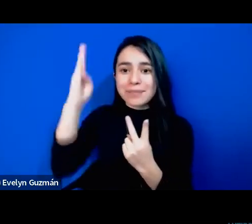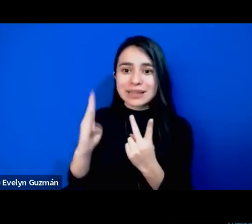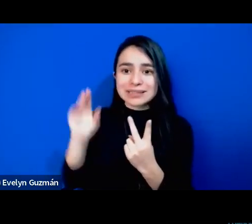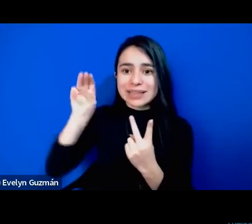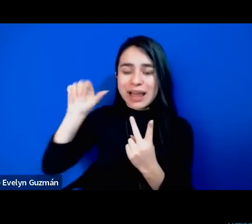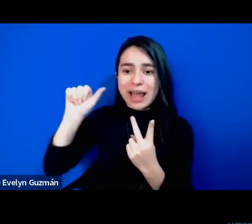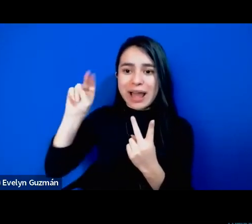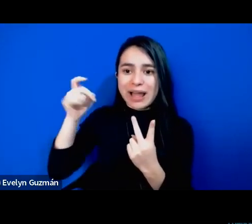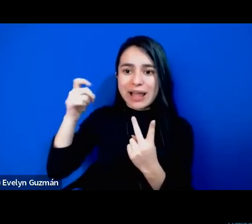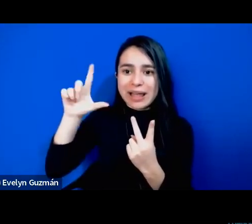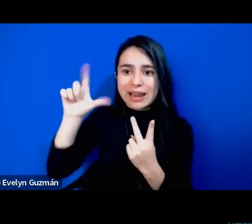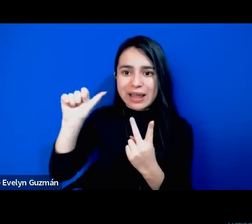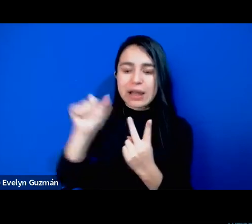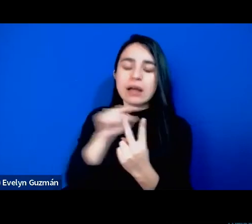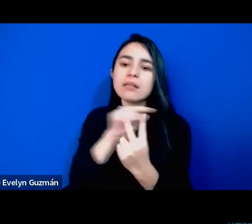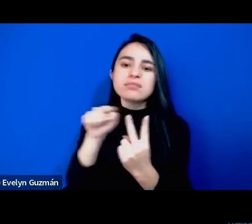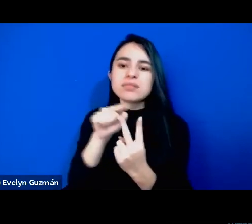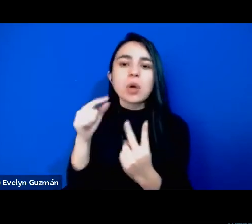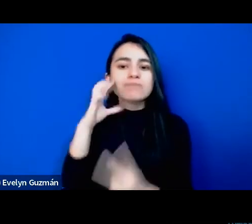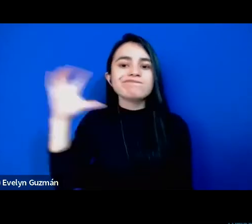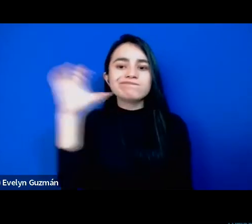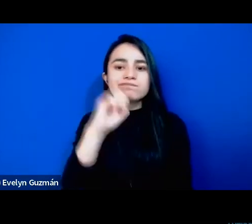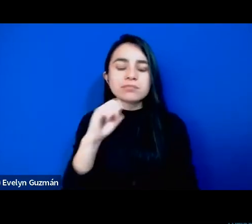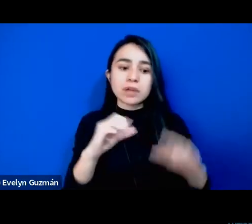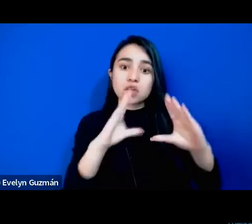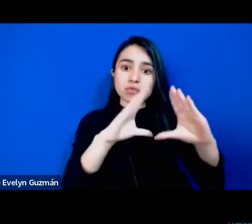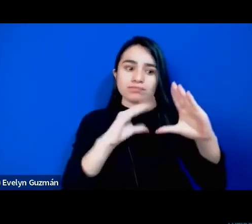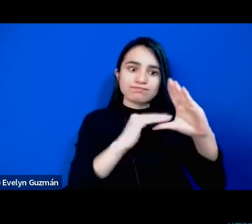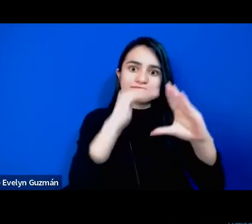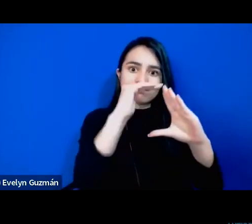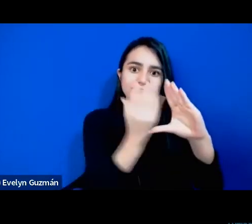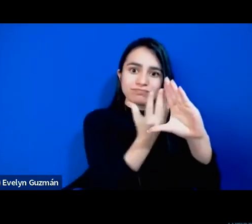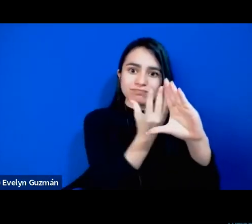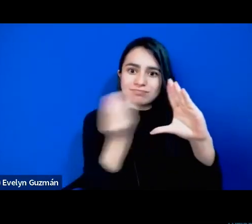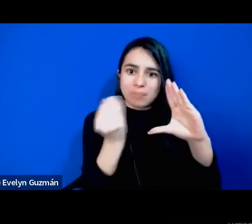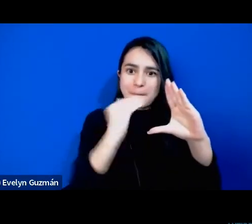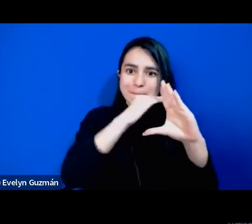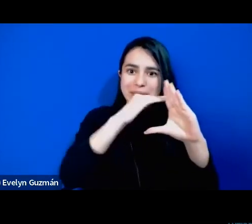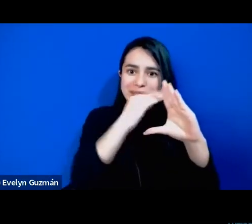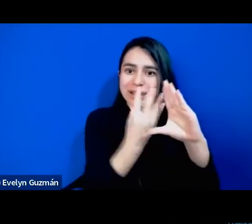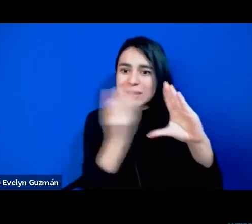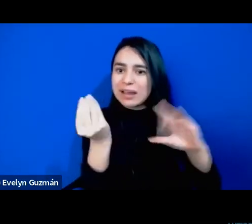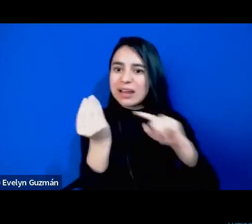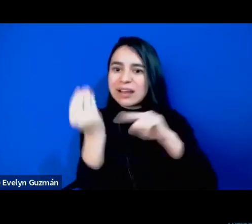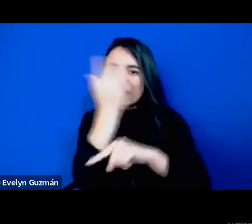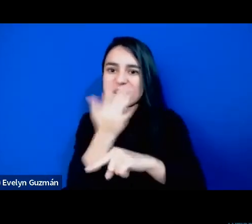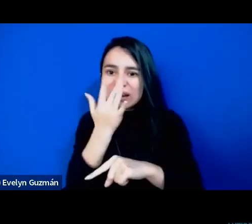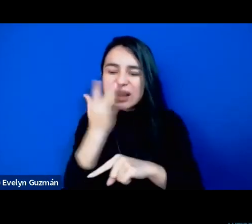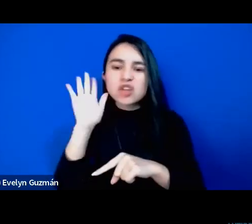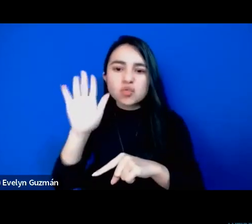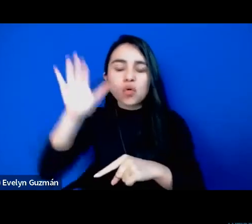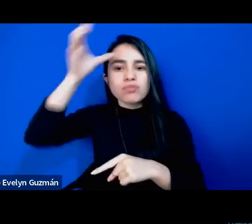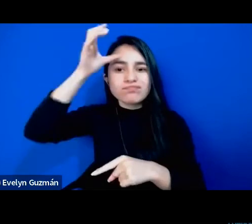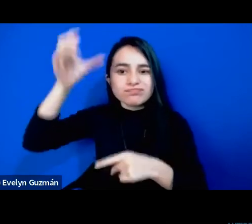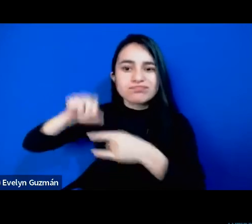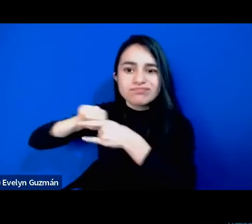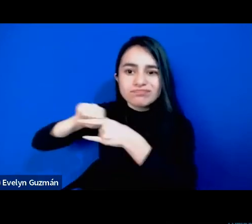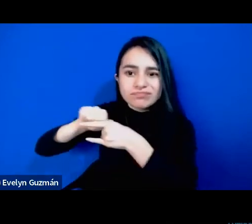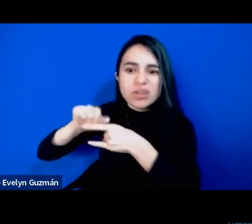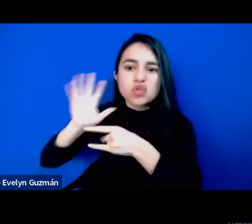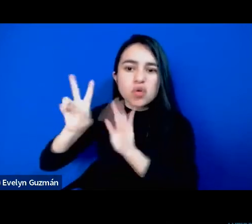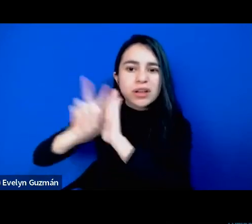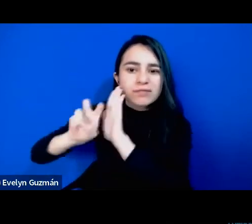como la identificación de quien es la clase media negra que es una cuestión conceitual empírica teórica muy